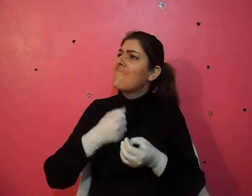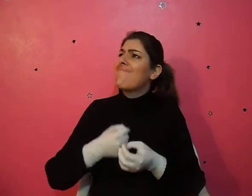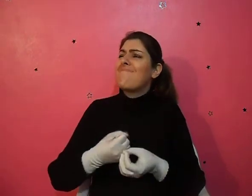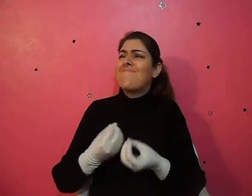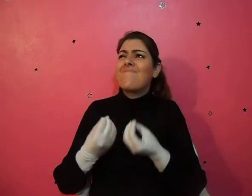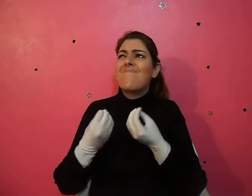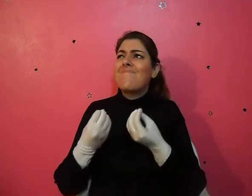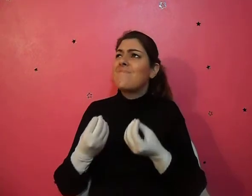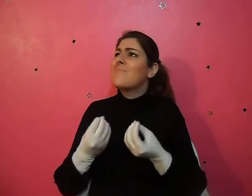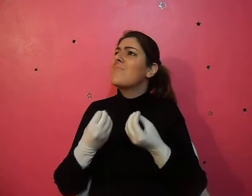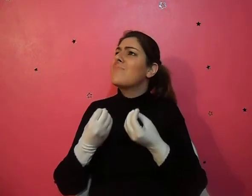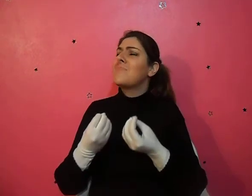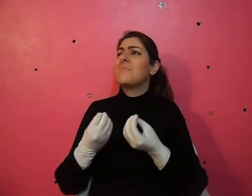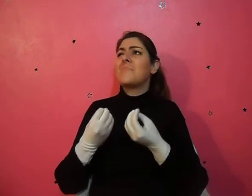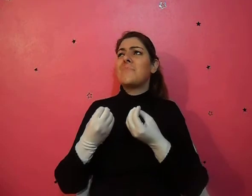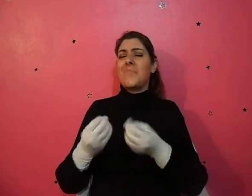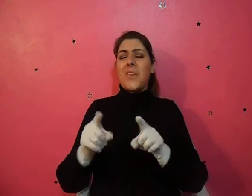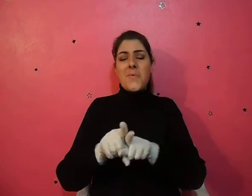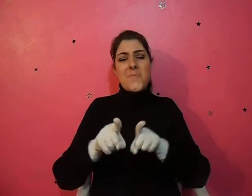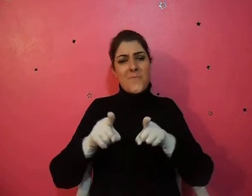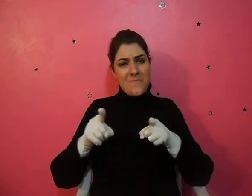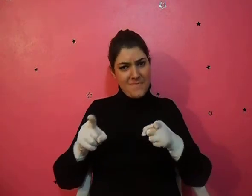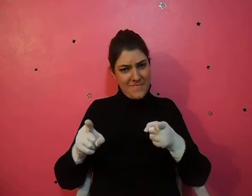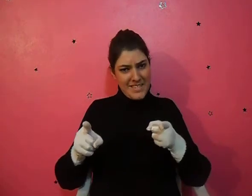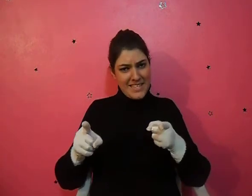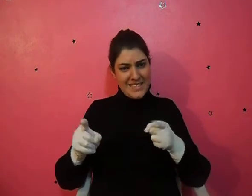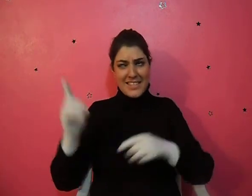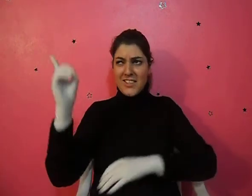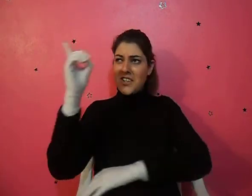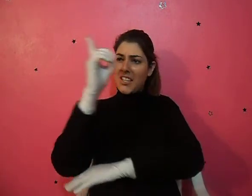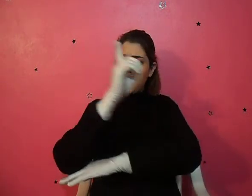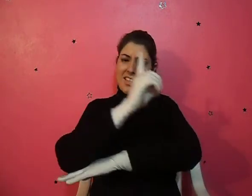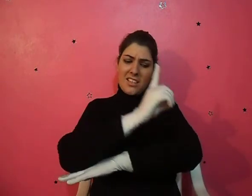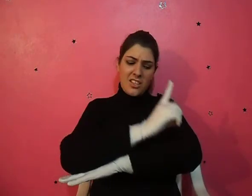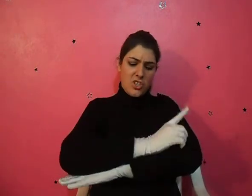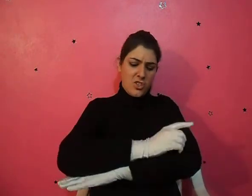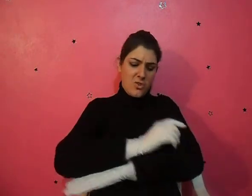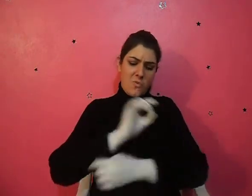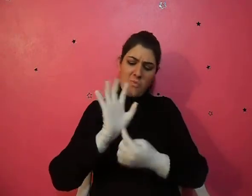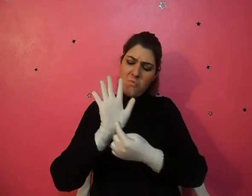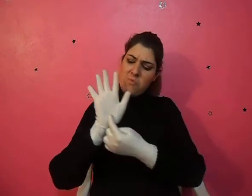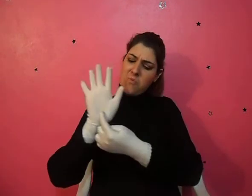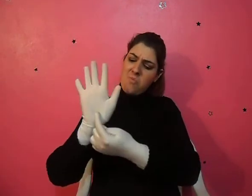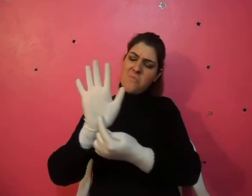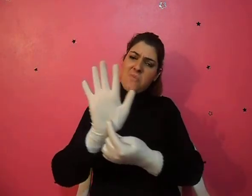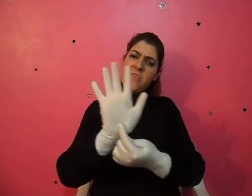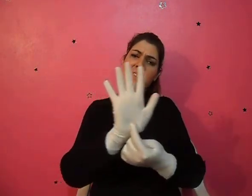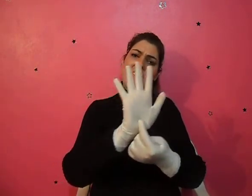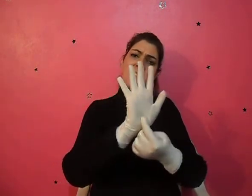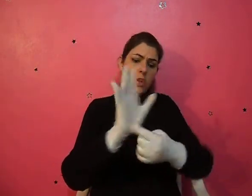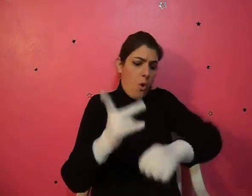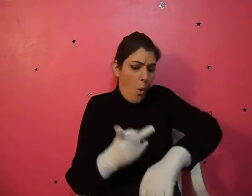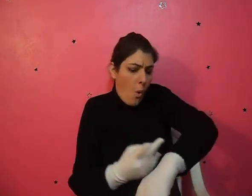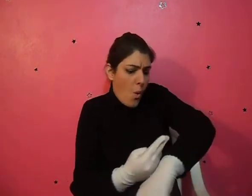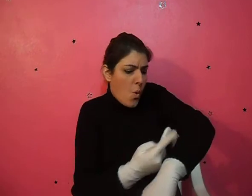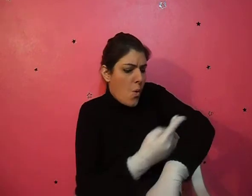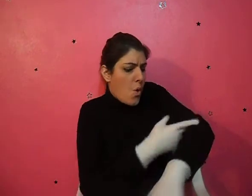E naquele dia, a Bíblia colada, o Corteiro escapou,